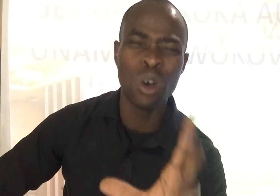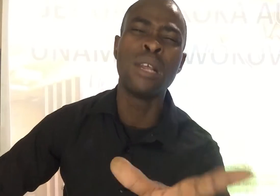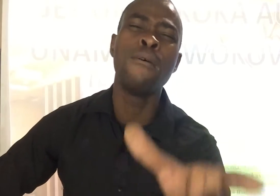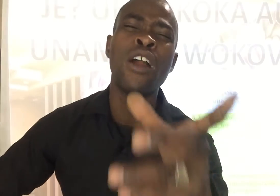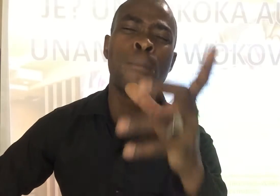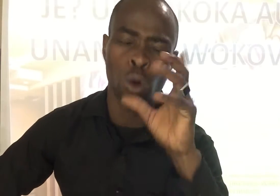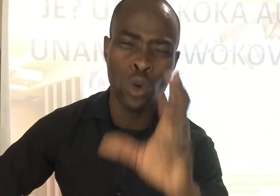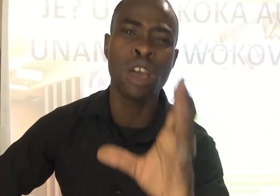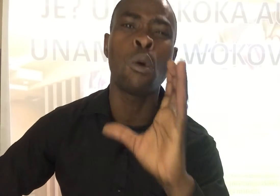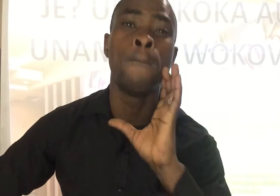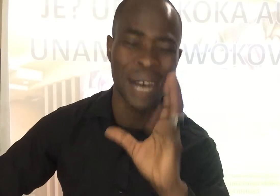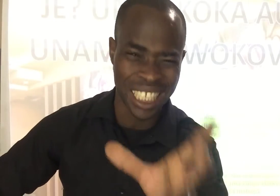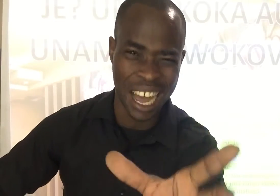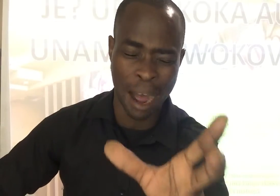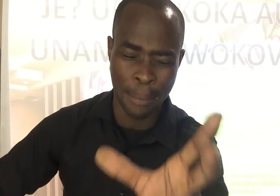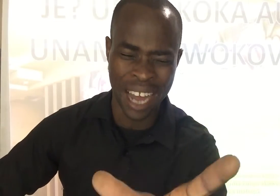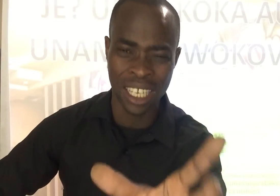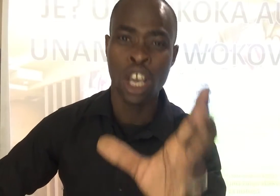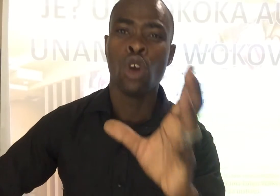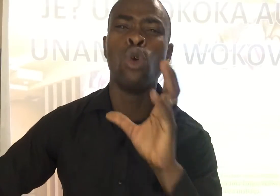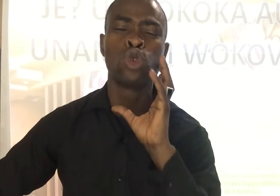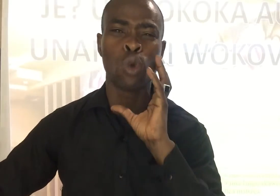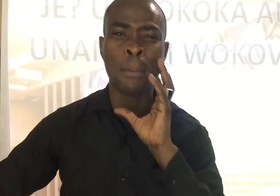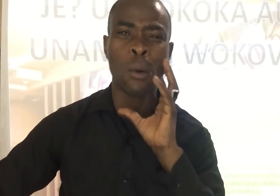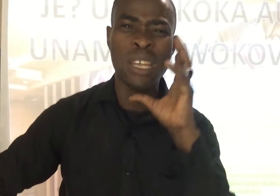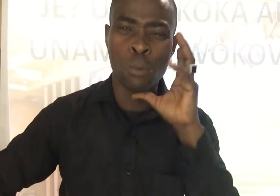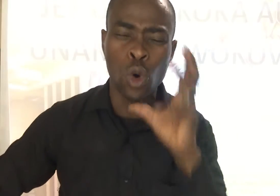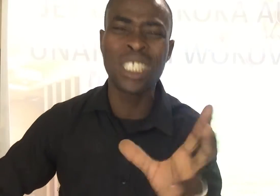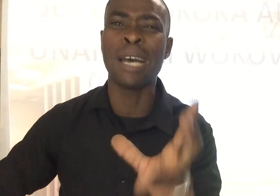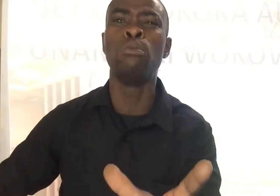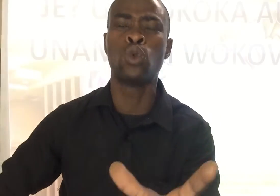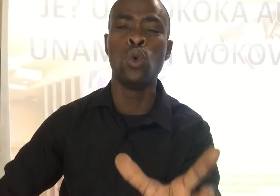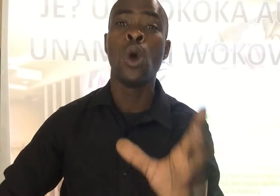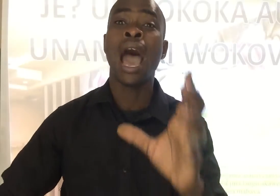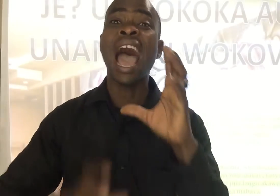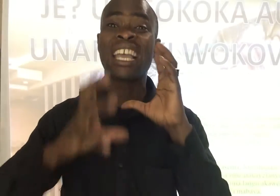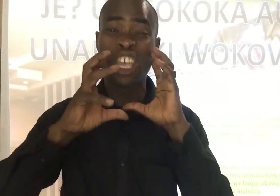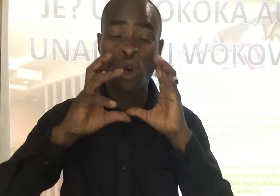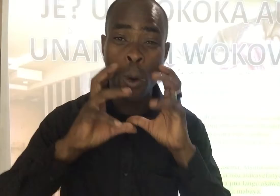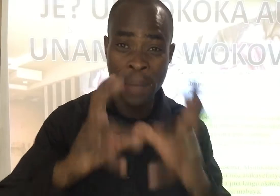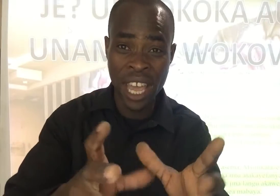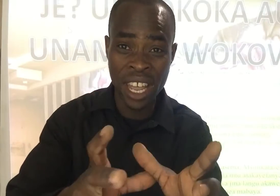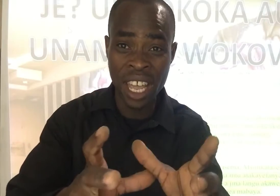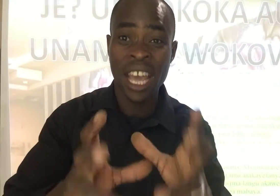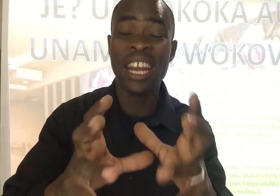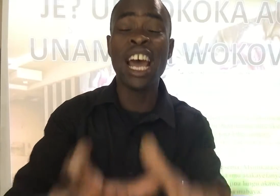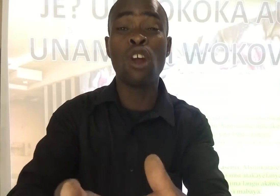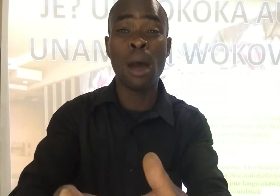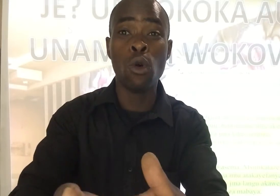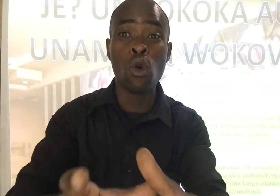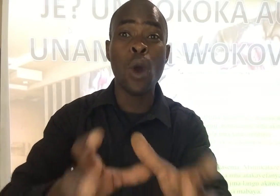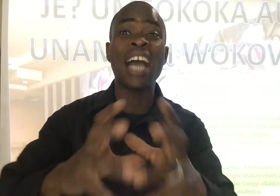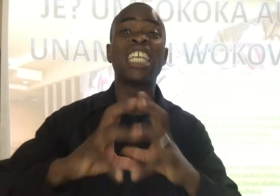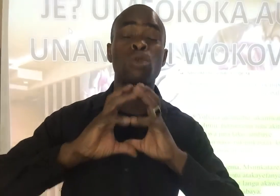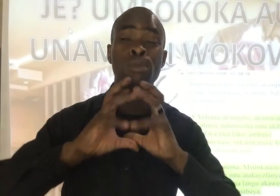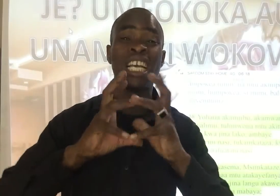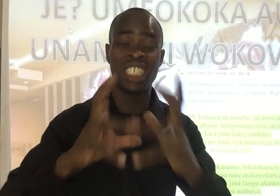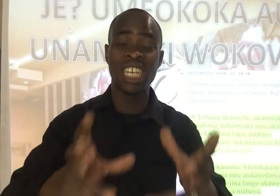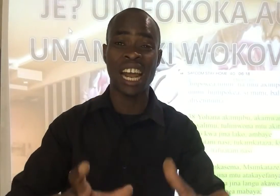wati olipo kuja kumpasa habari Kusu kwamba wali mkuta mtu Aki hubiri neno na mungu Aki tumia jina na